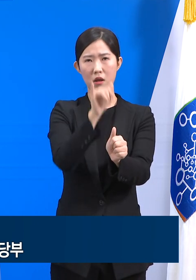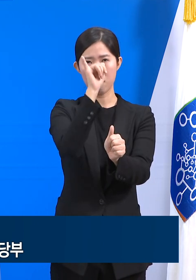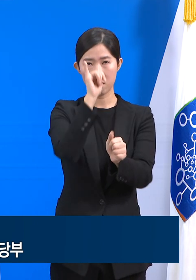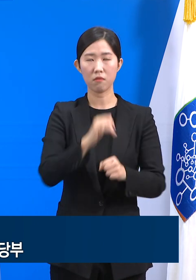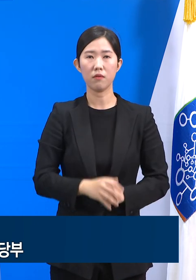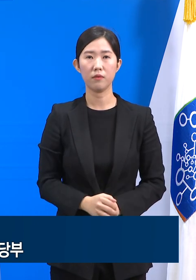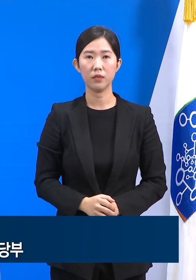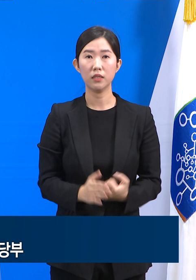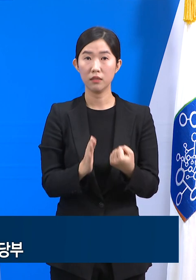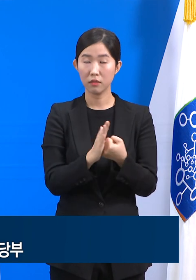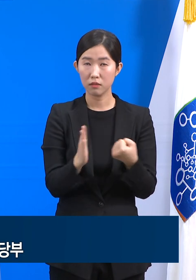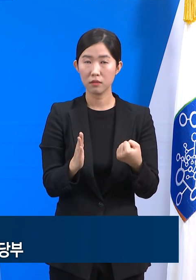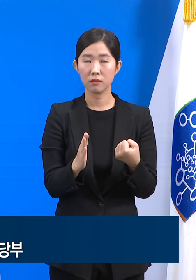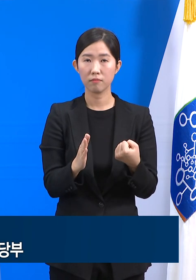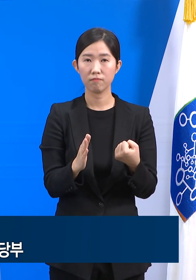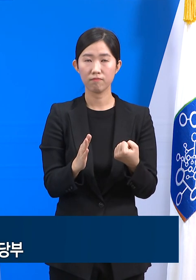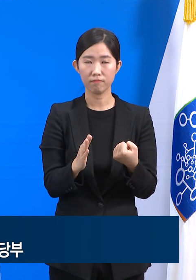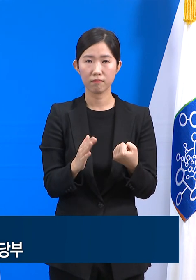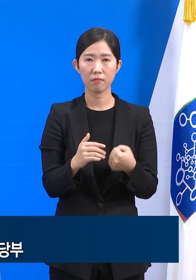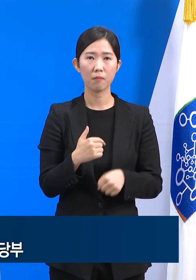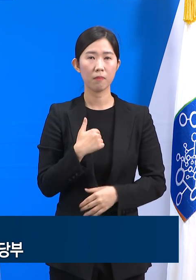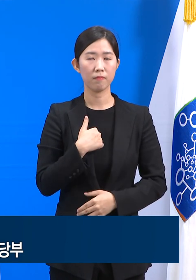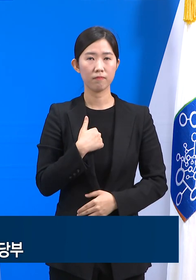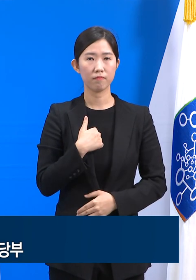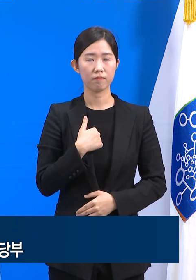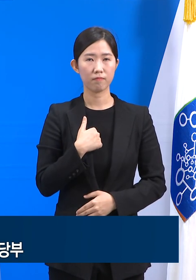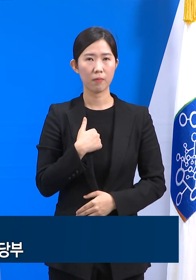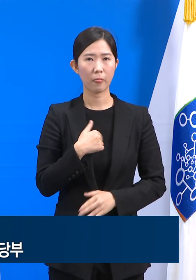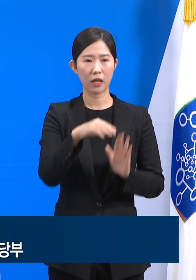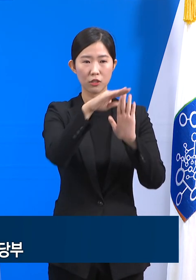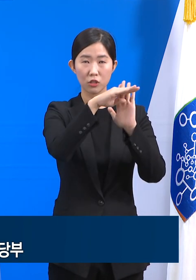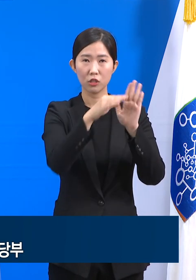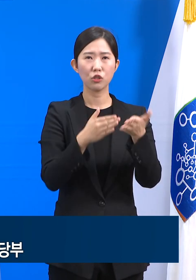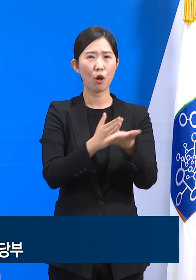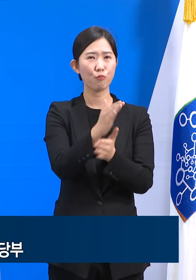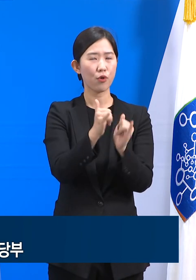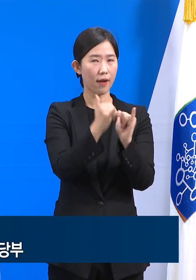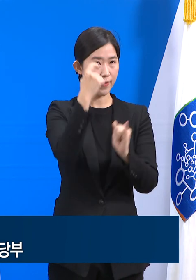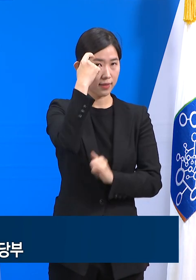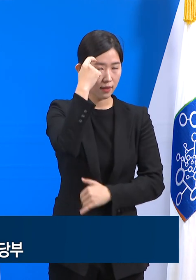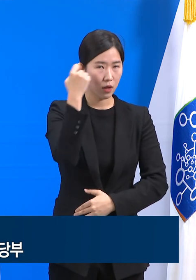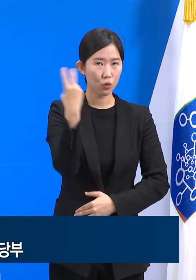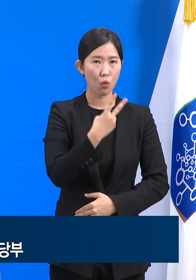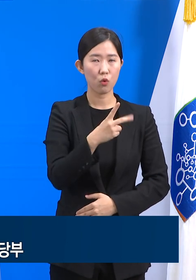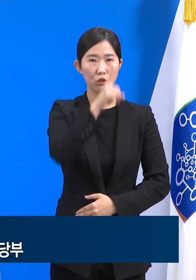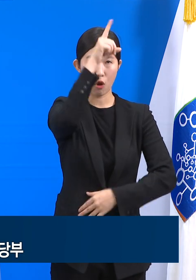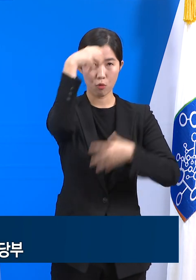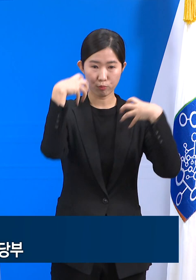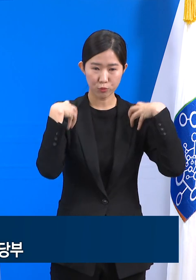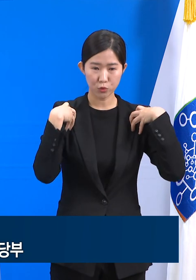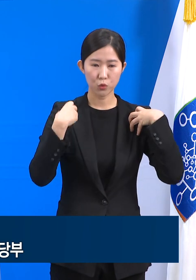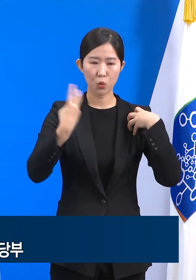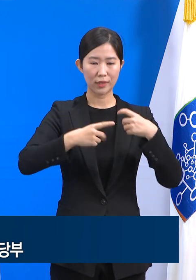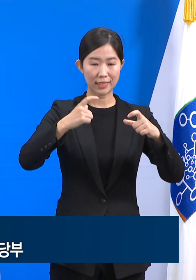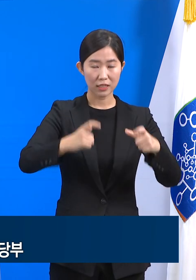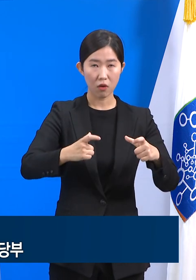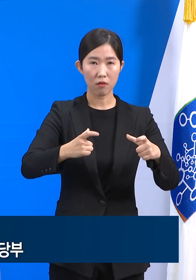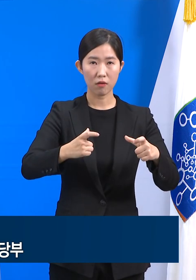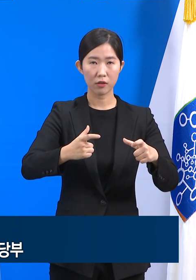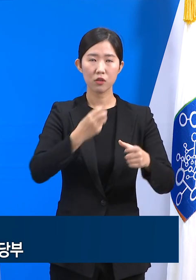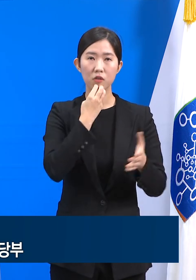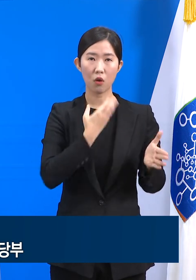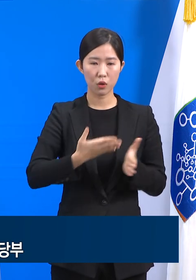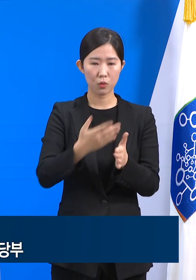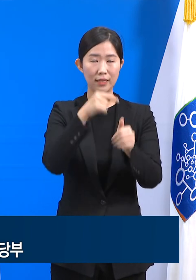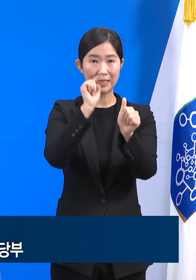따라서 일반적인 믿음을 쫓기보다 전문가의 소견, 정부 및 지자체의 지침을 신뢰하고 따라주시는 것이 매우